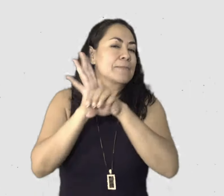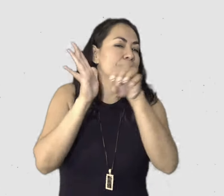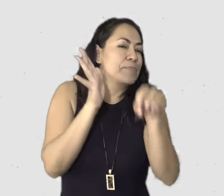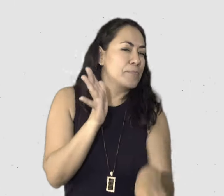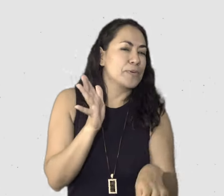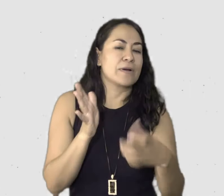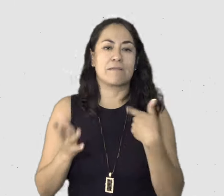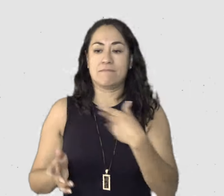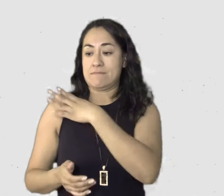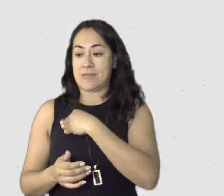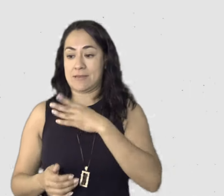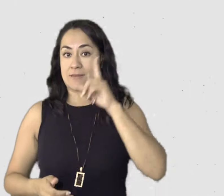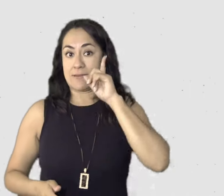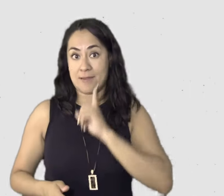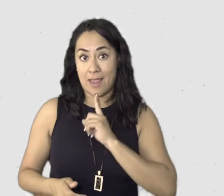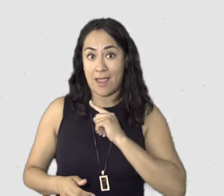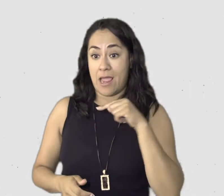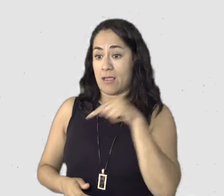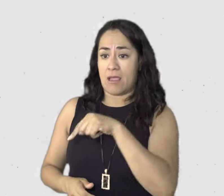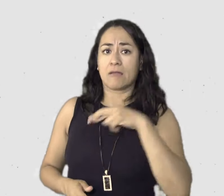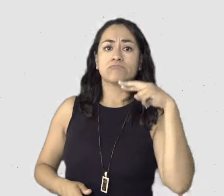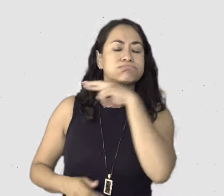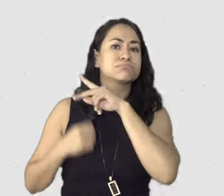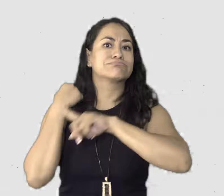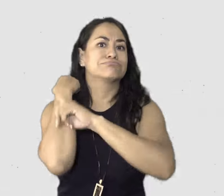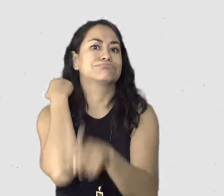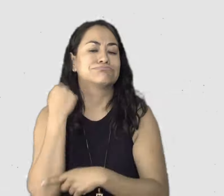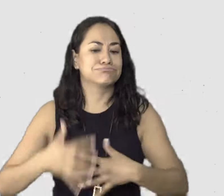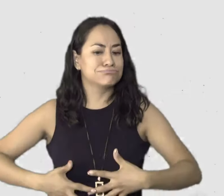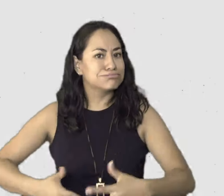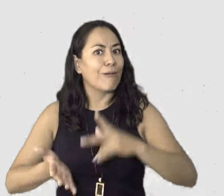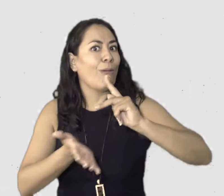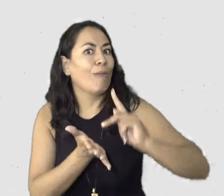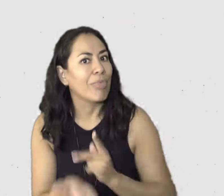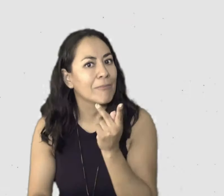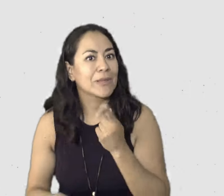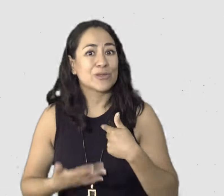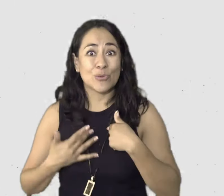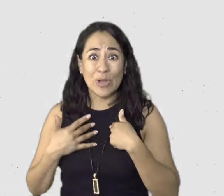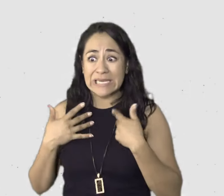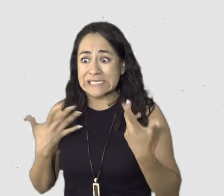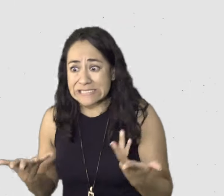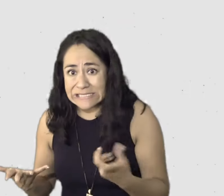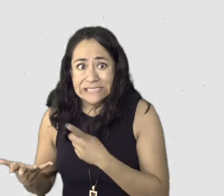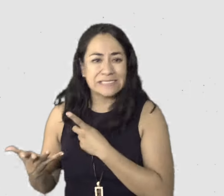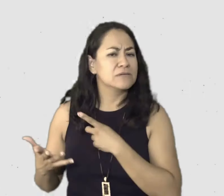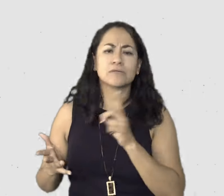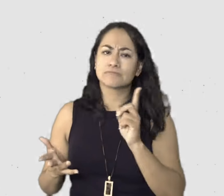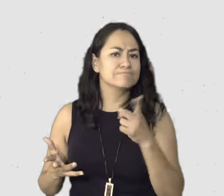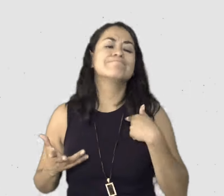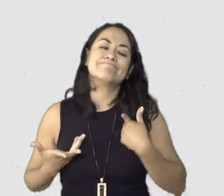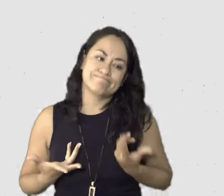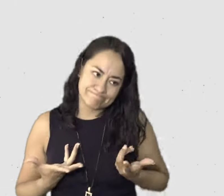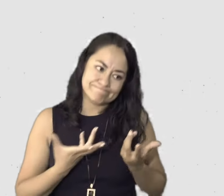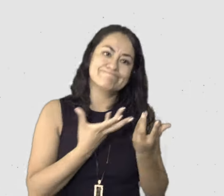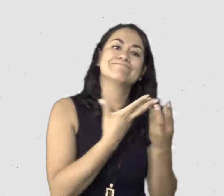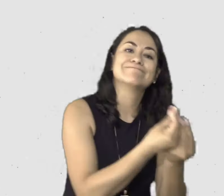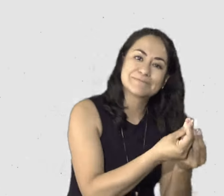todavía no acabo, no creo acabar mi posparto, pero definitivamente pues esto de respetarnos, de